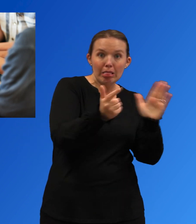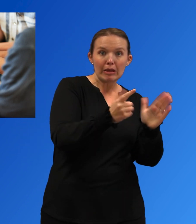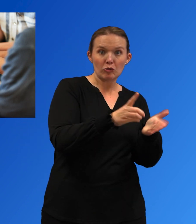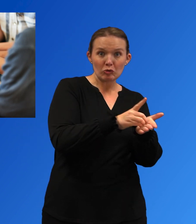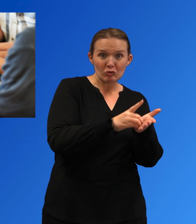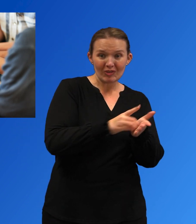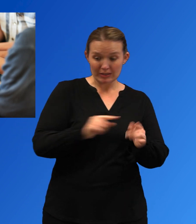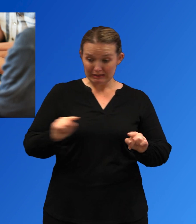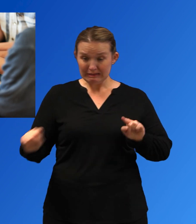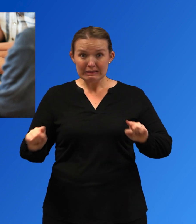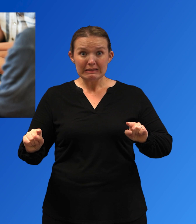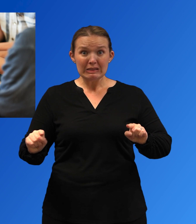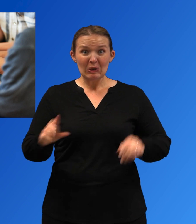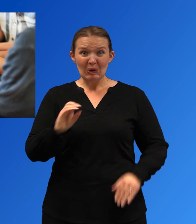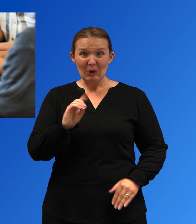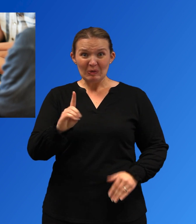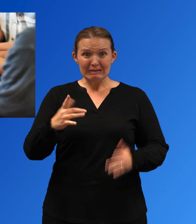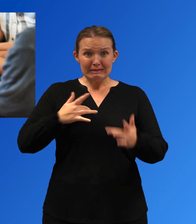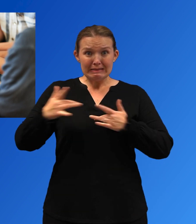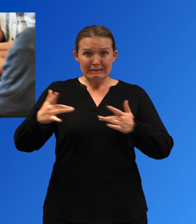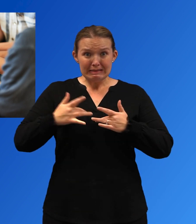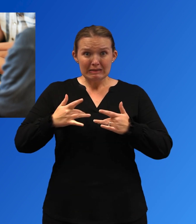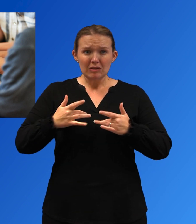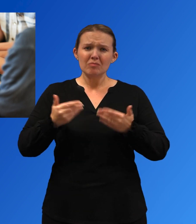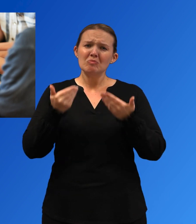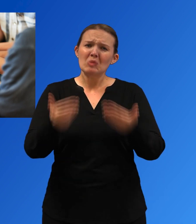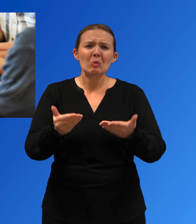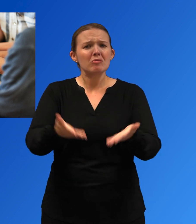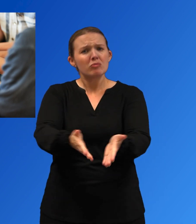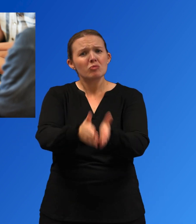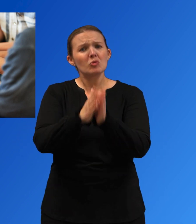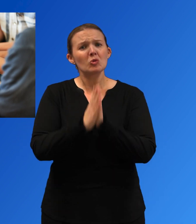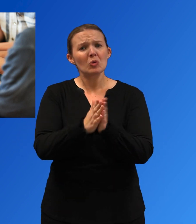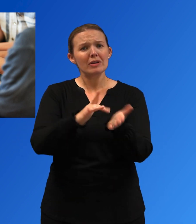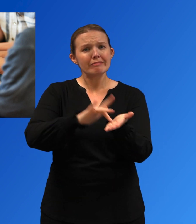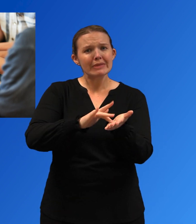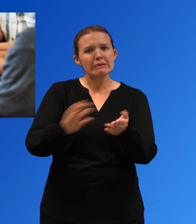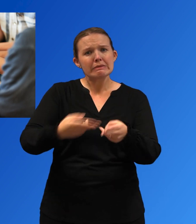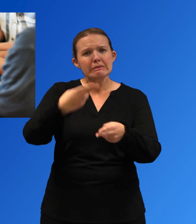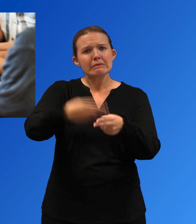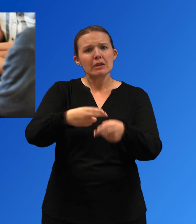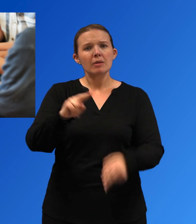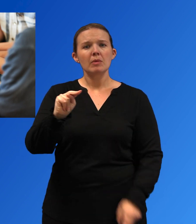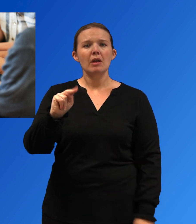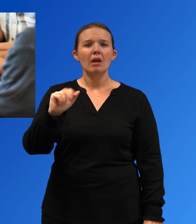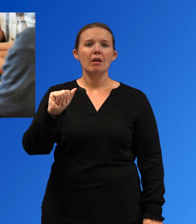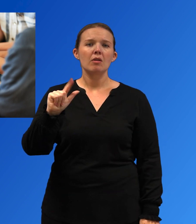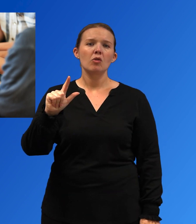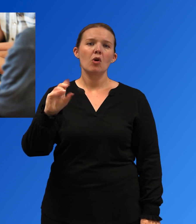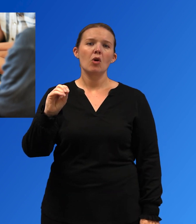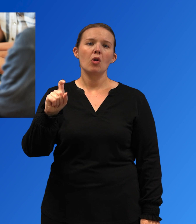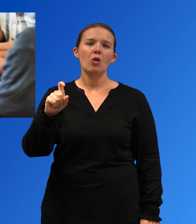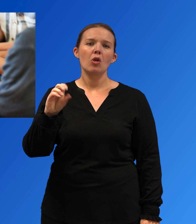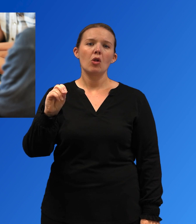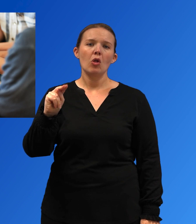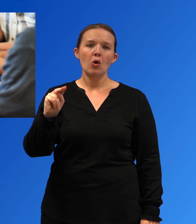si usted o un ser querido consume drogas ilícitas, tiene un trastorno por consumo de